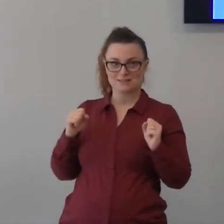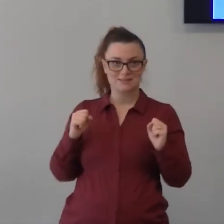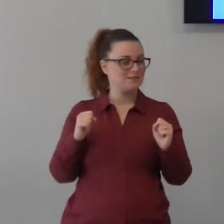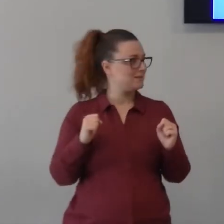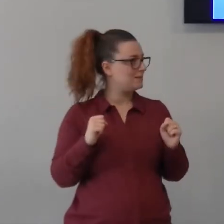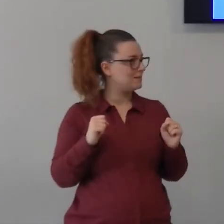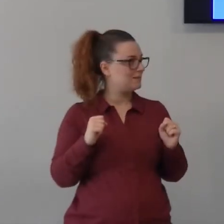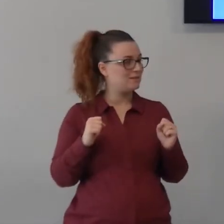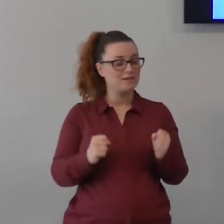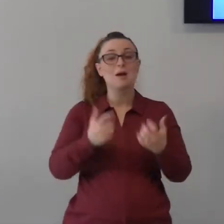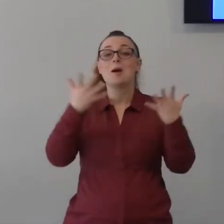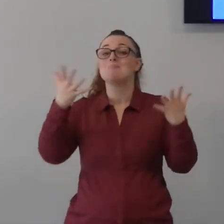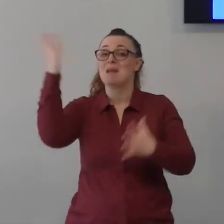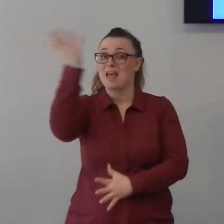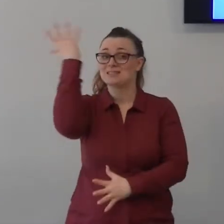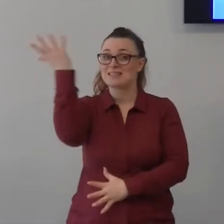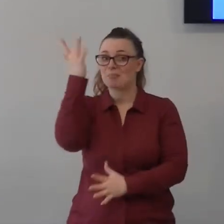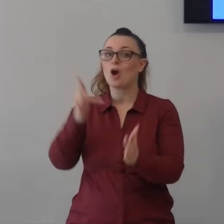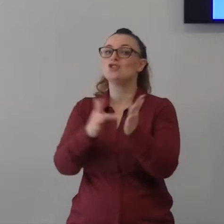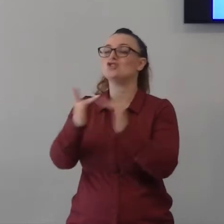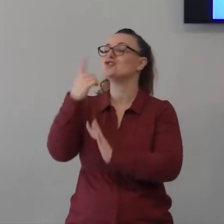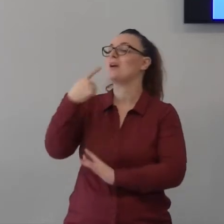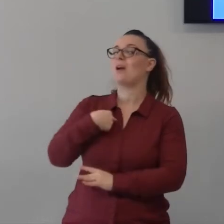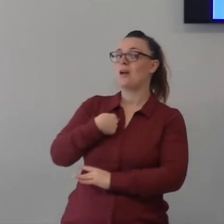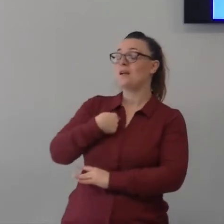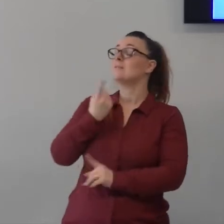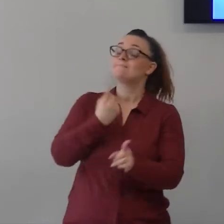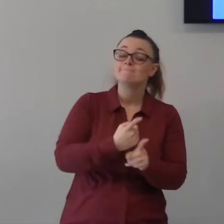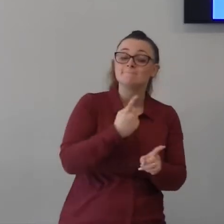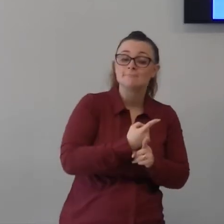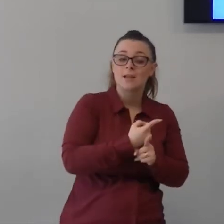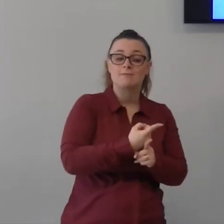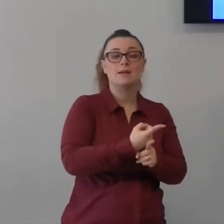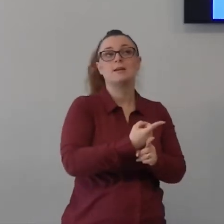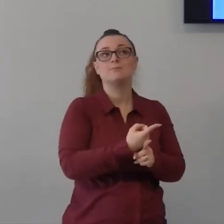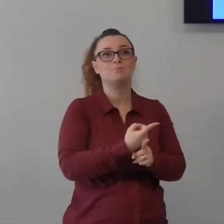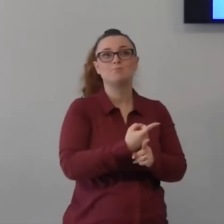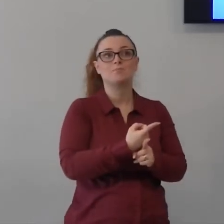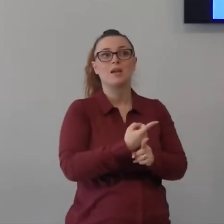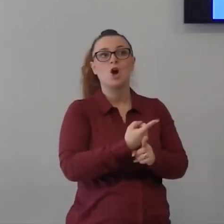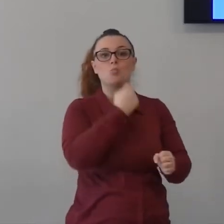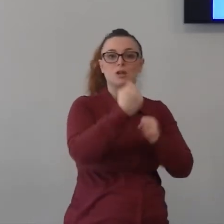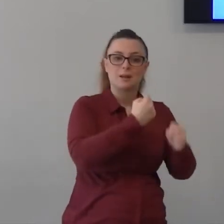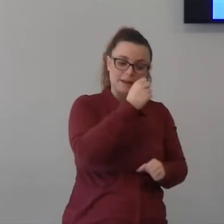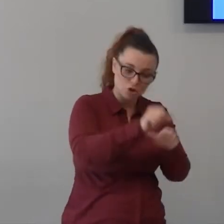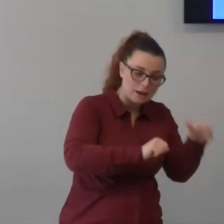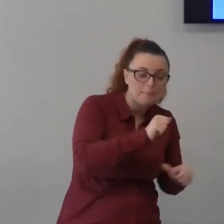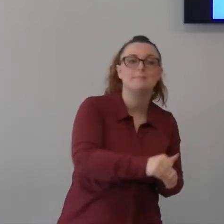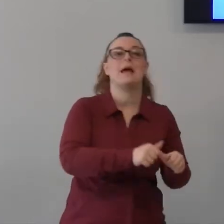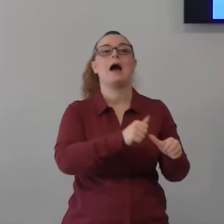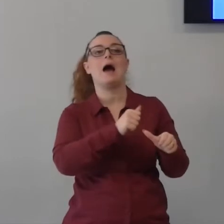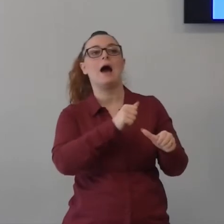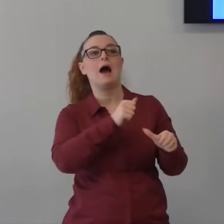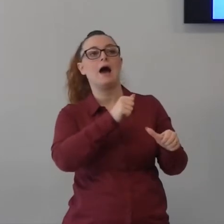smettere di fare qualche cosa e noi siamo spaventati all'effetto di quel fare o